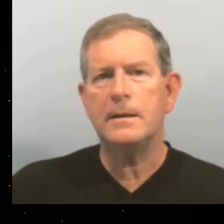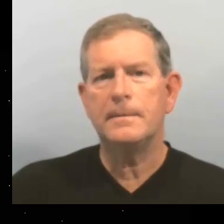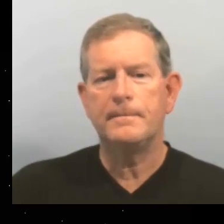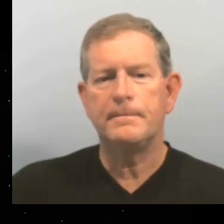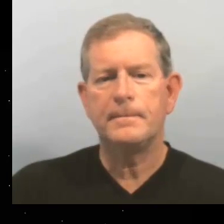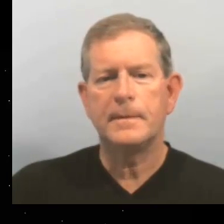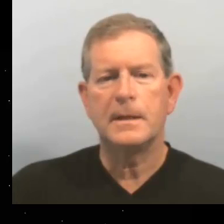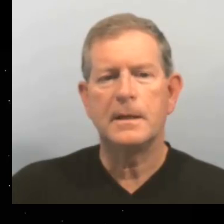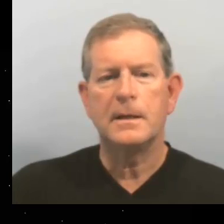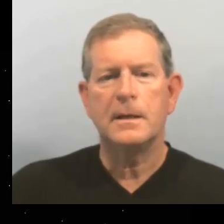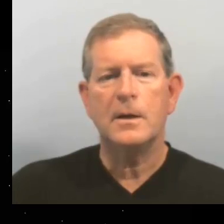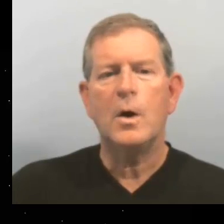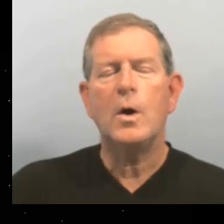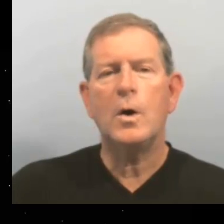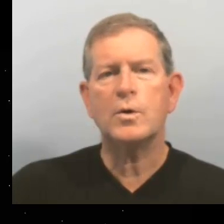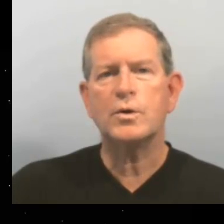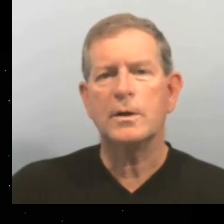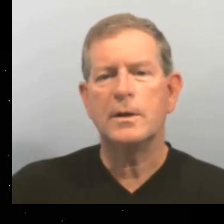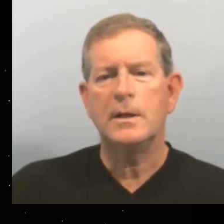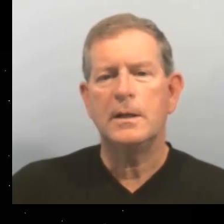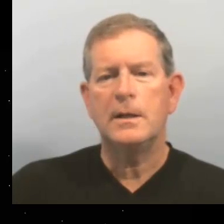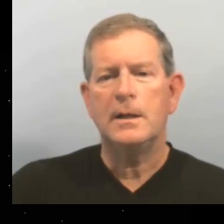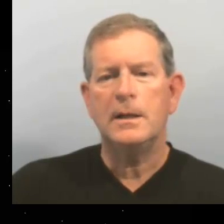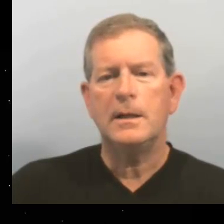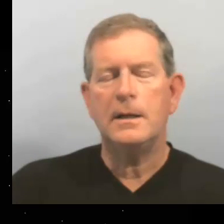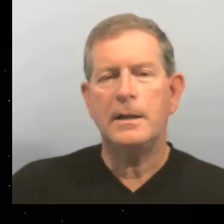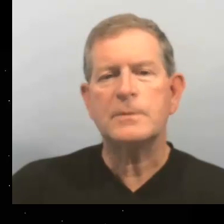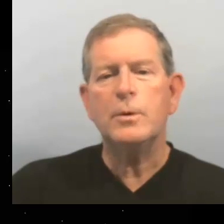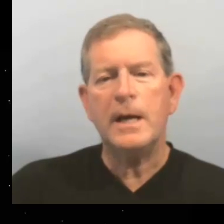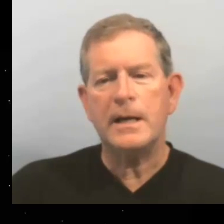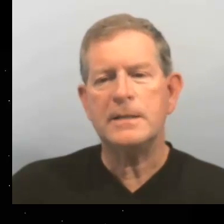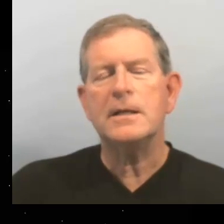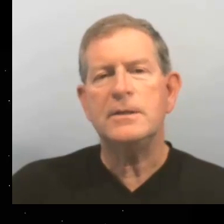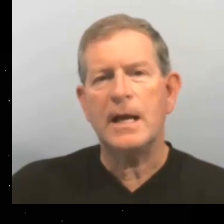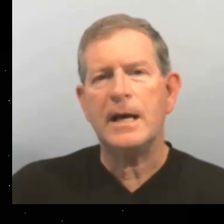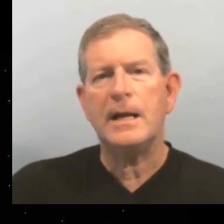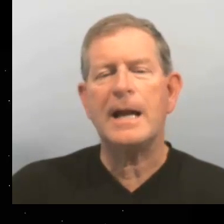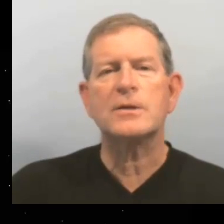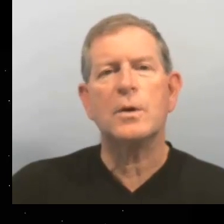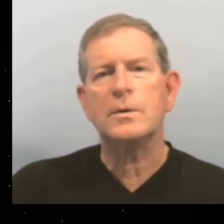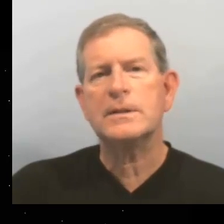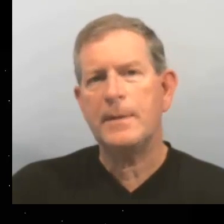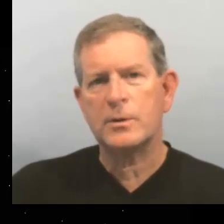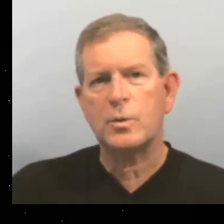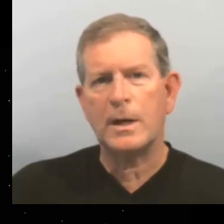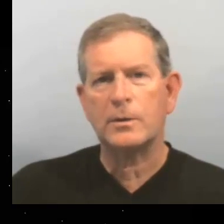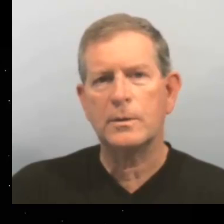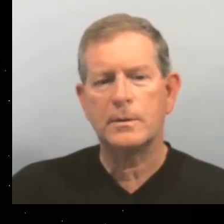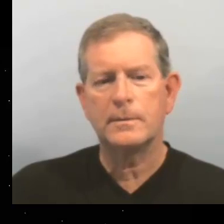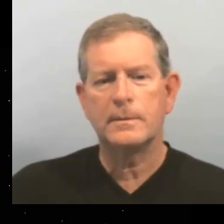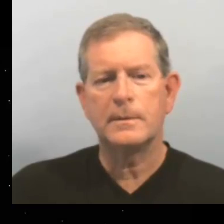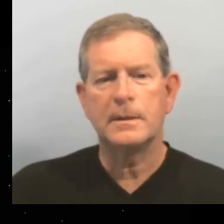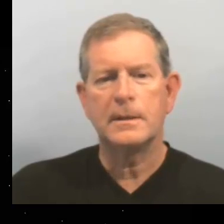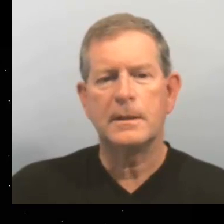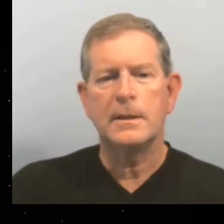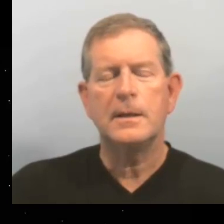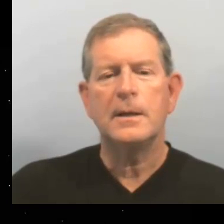escribir. 8. Las mujeres llegan a las 11 menos cuarto.